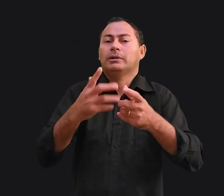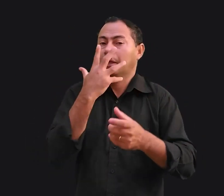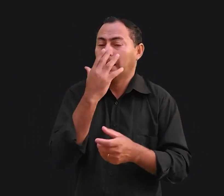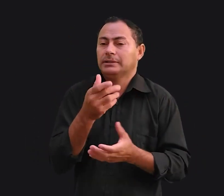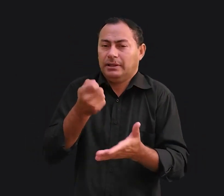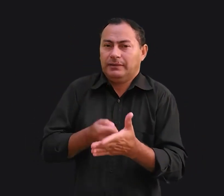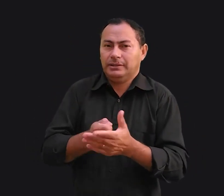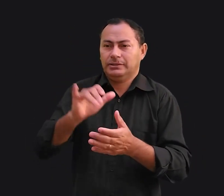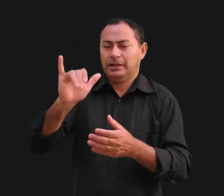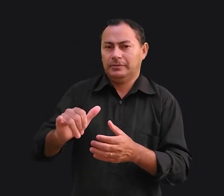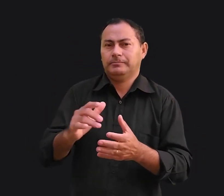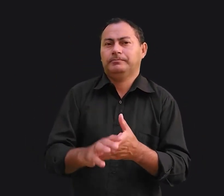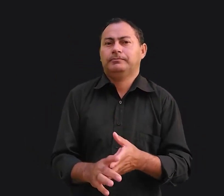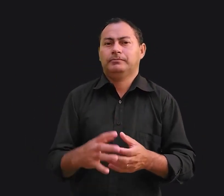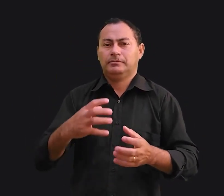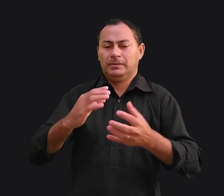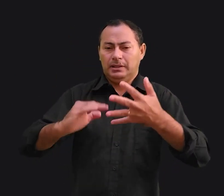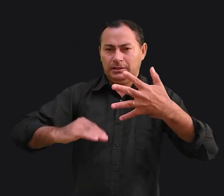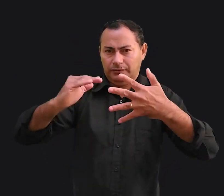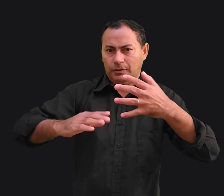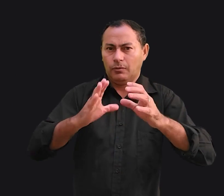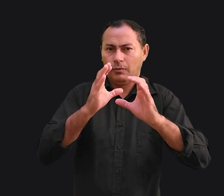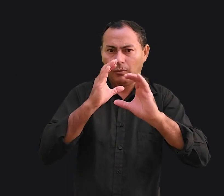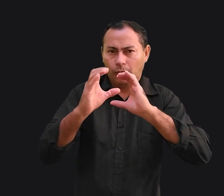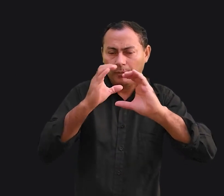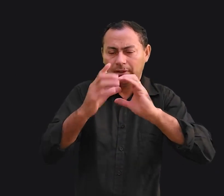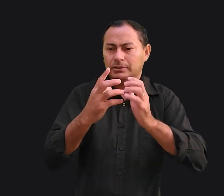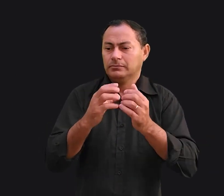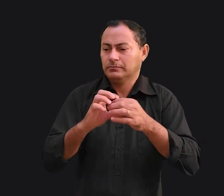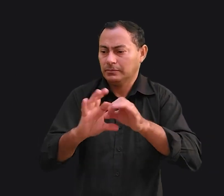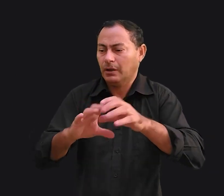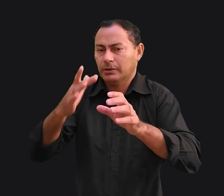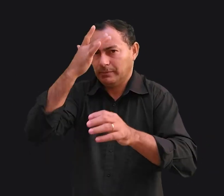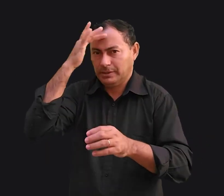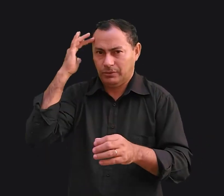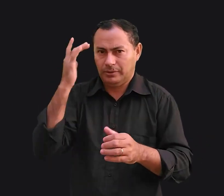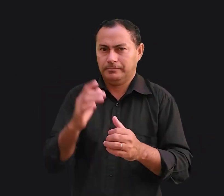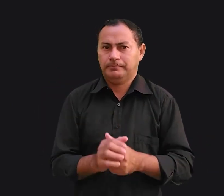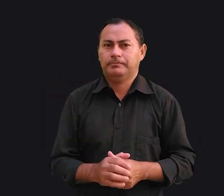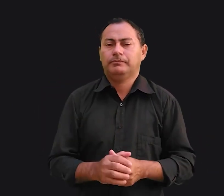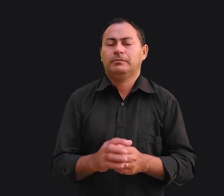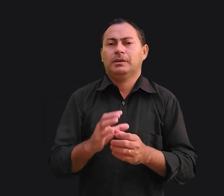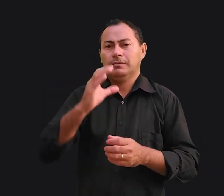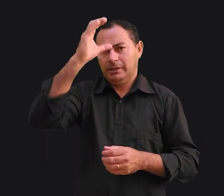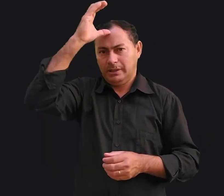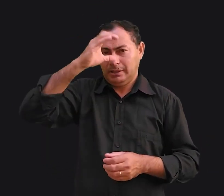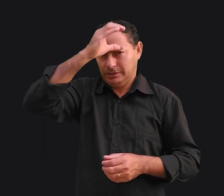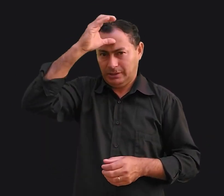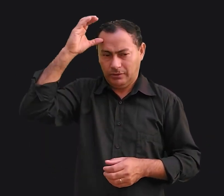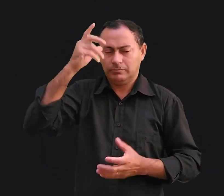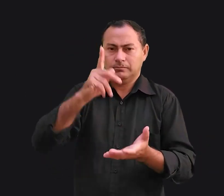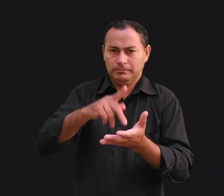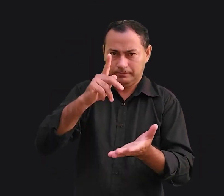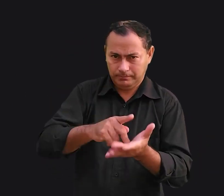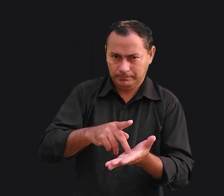acha que deveria estar. Nesse nível de comunicação, você se abre com a outra pessoa. Como cristãos, verdadeiros,